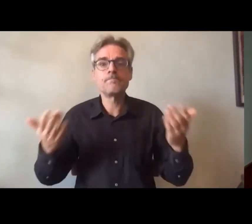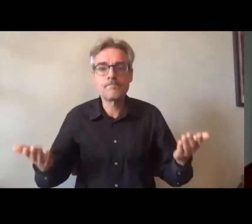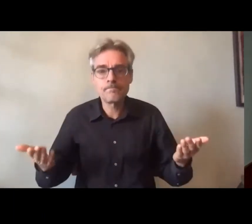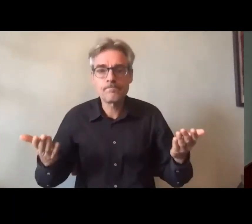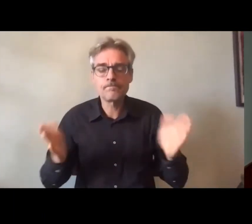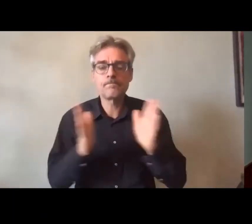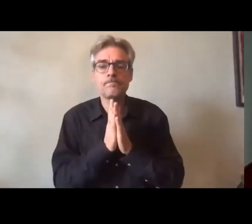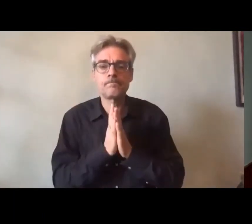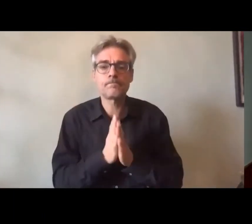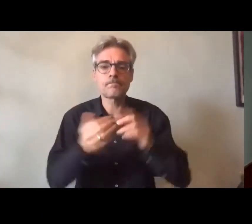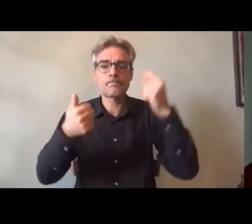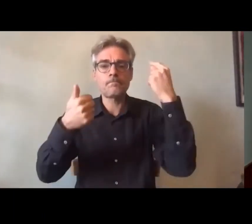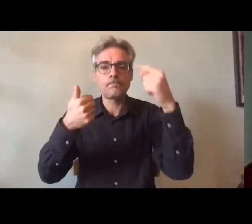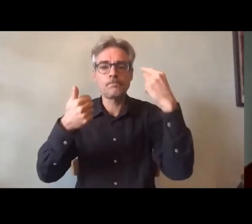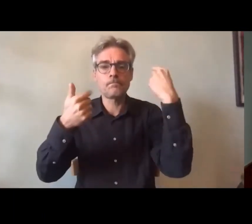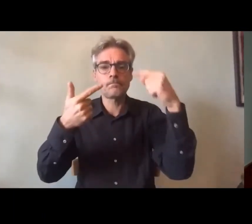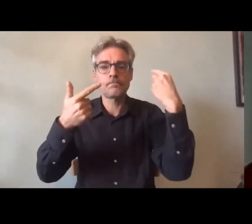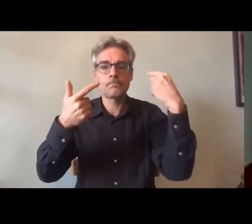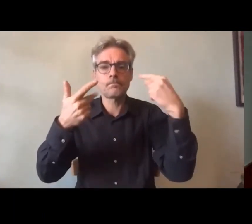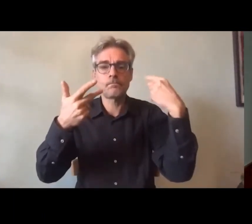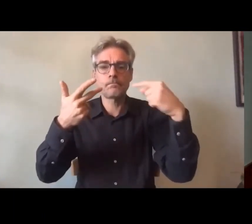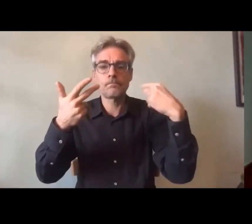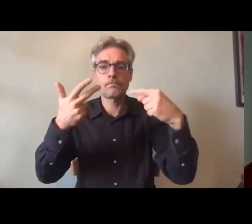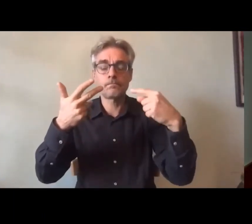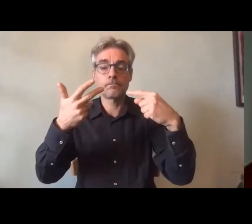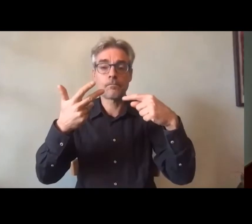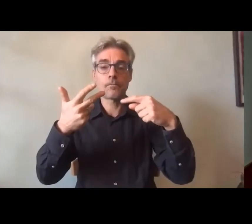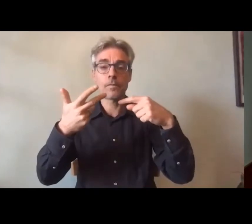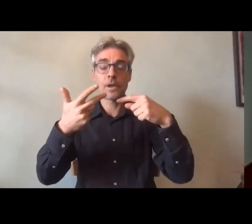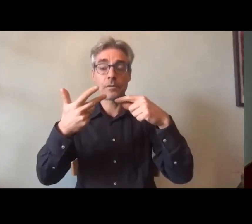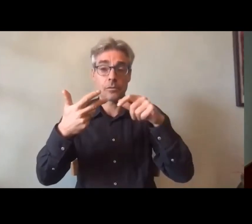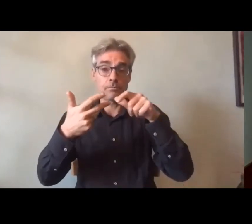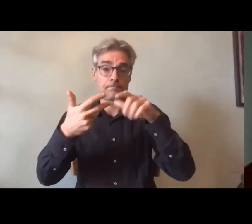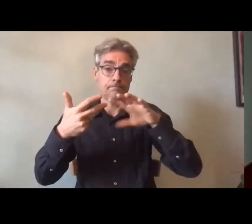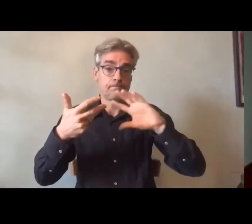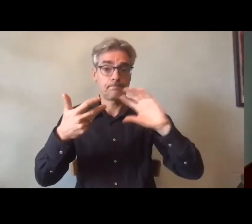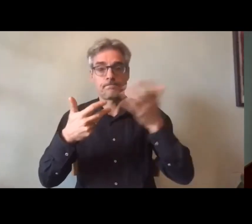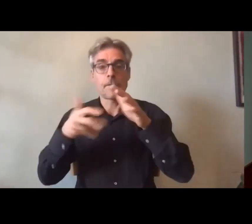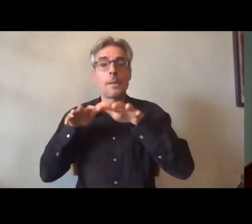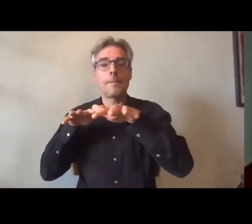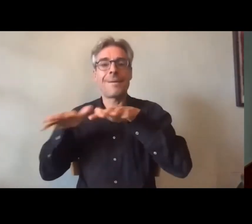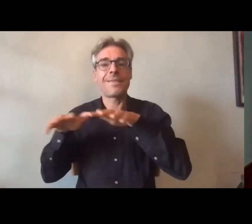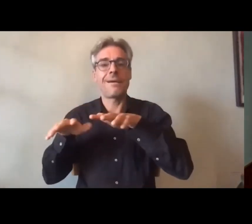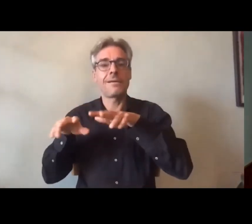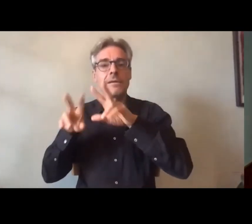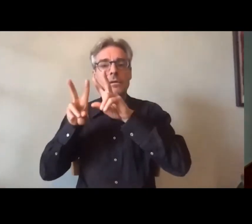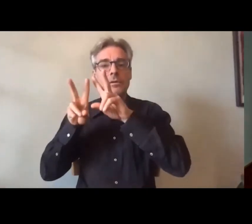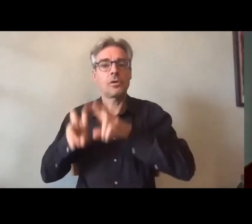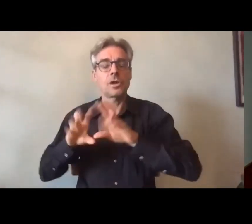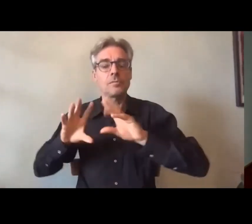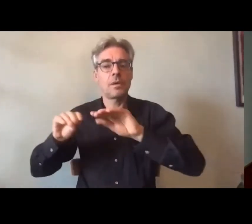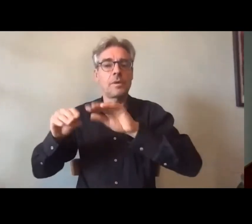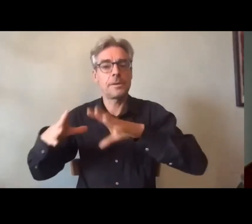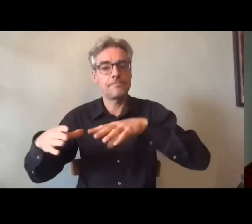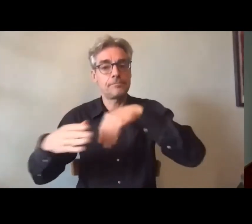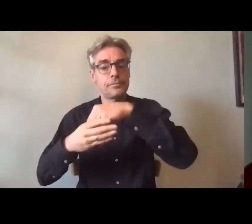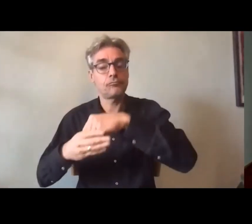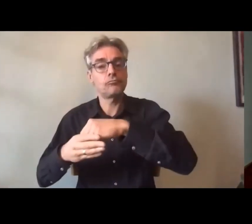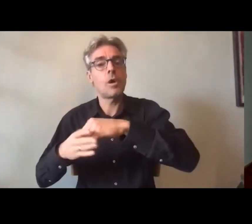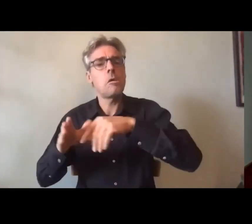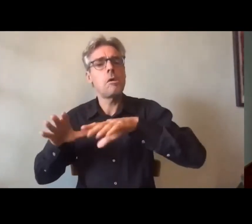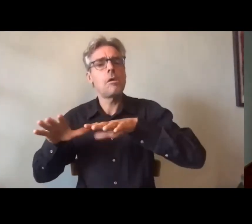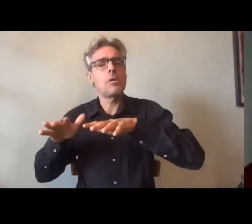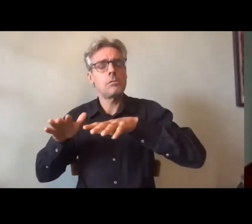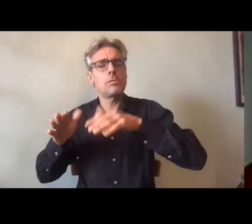nous inscrivions dans ce cadre méthodologique très exigeant c'est